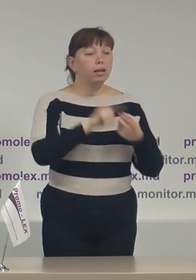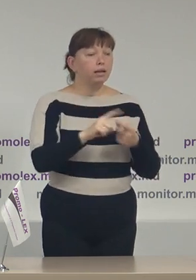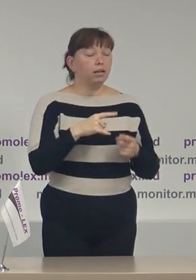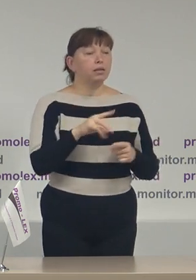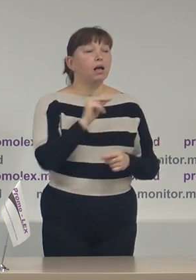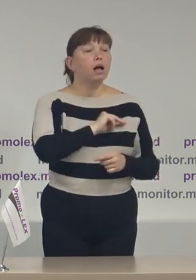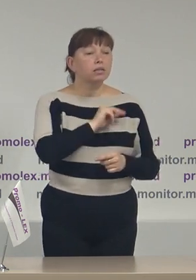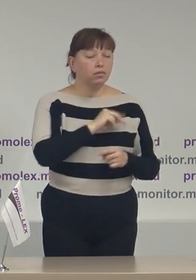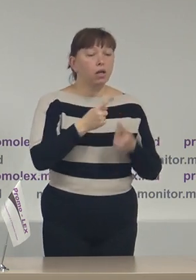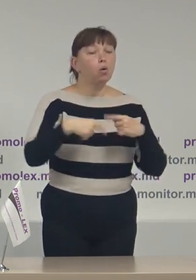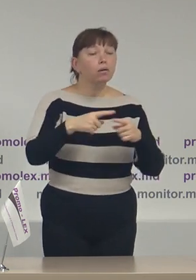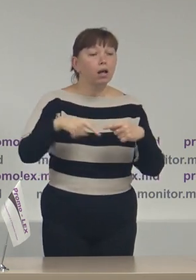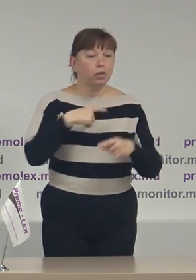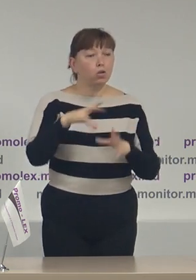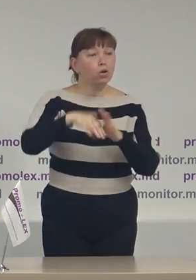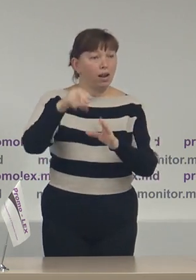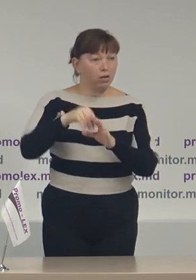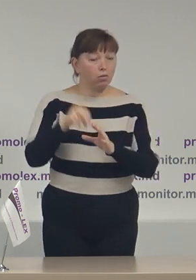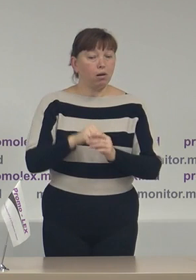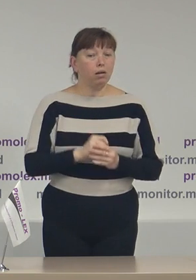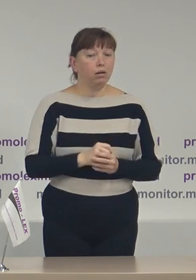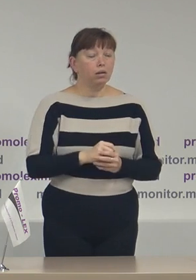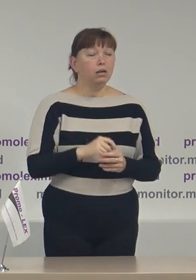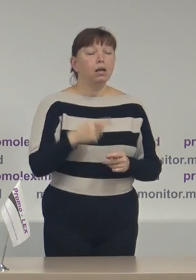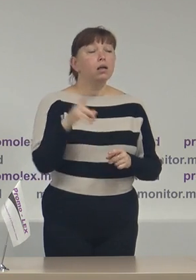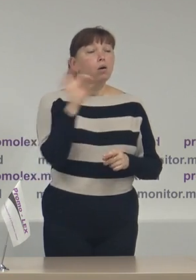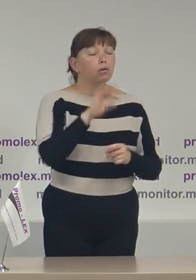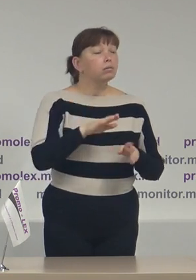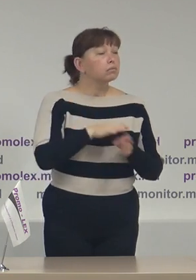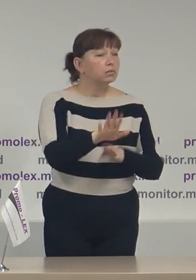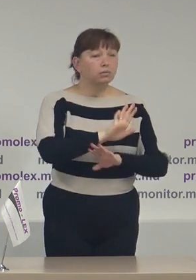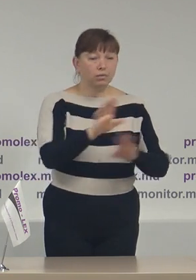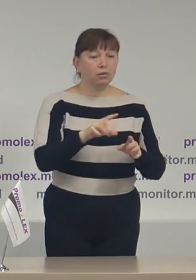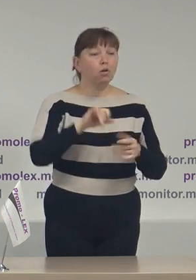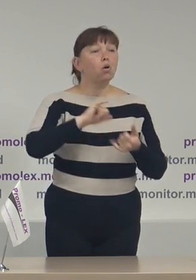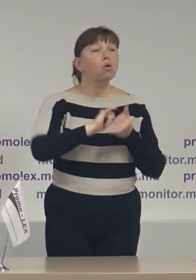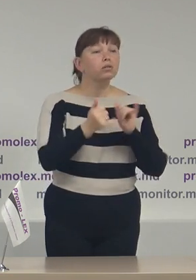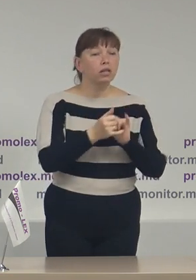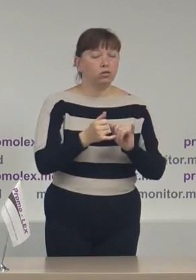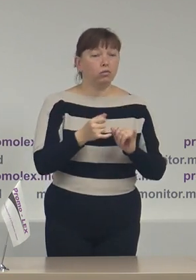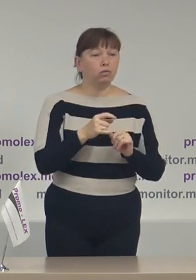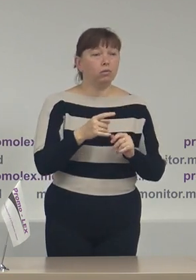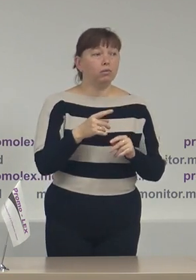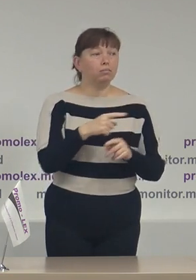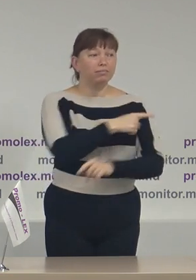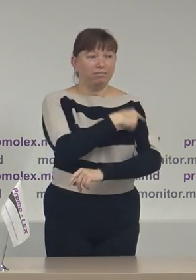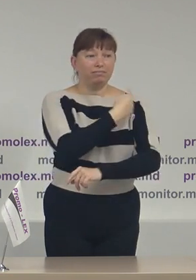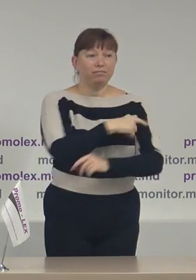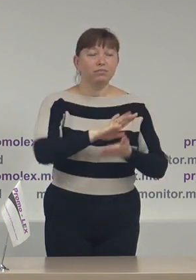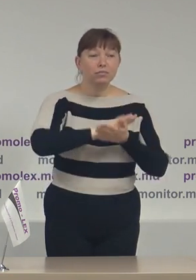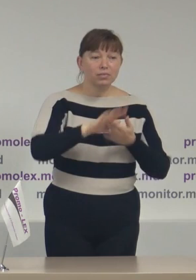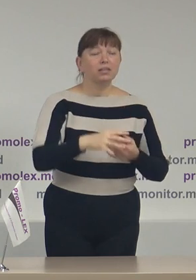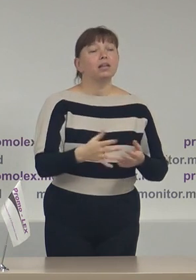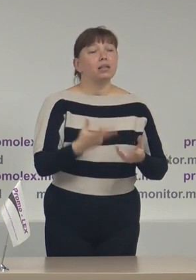activitatea organelor electorale ține de nerespectarea condițiilor sanitare am zis că este foarte bine că se